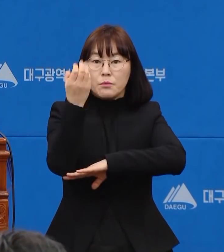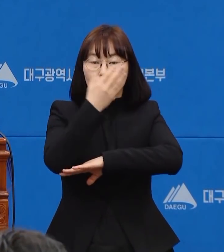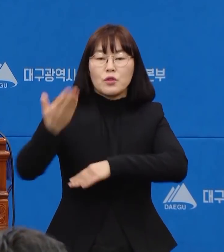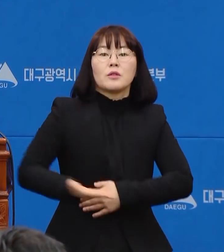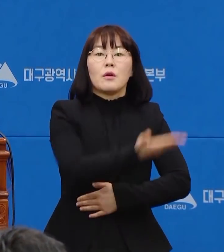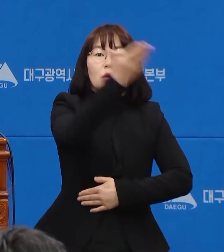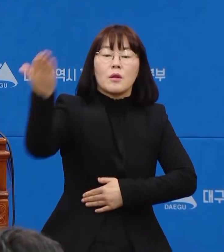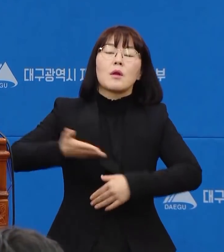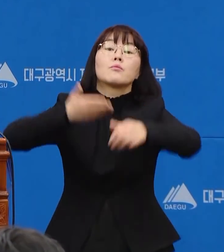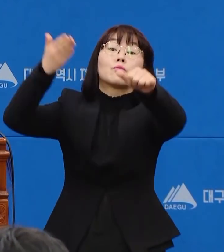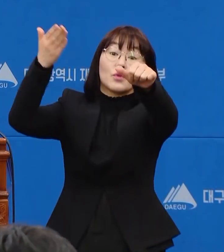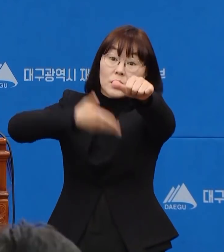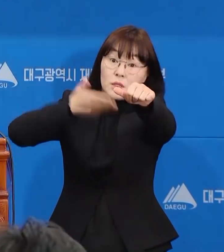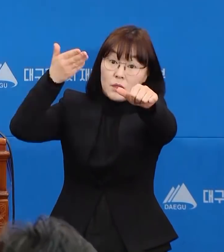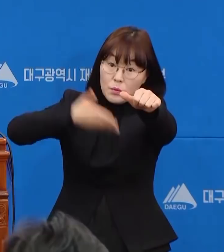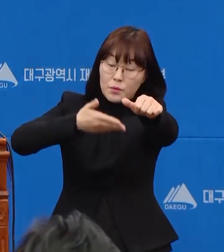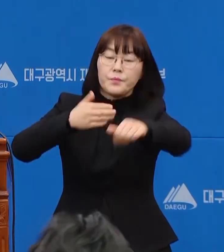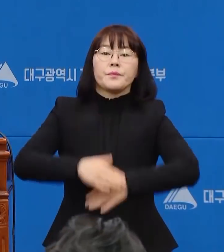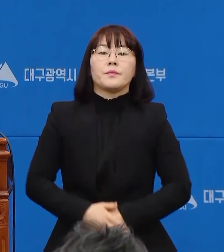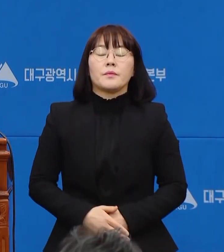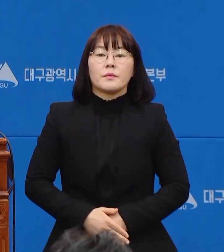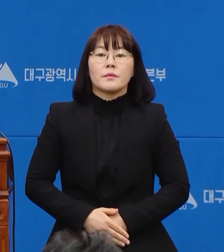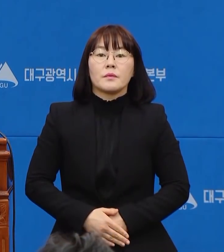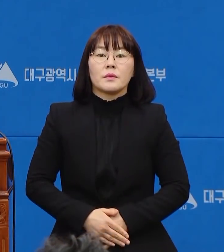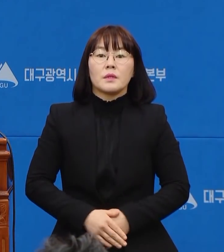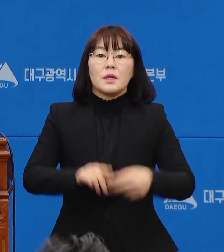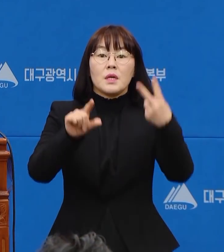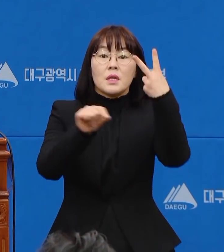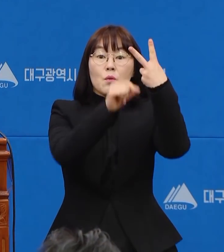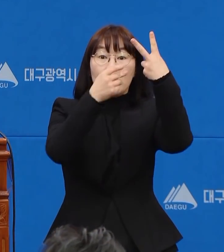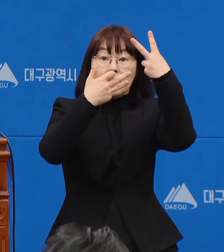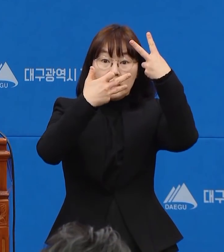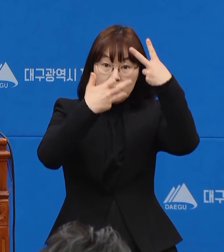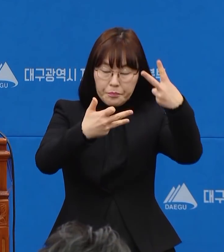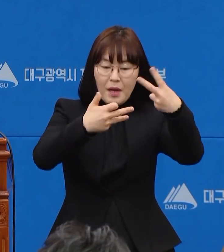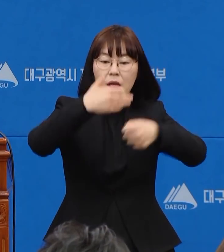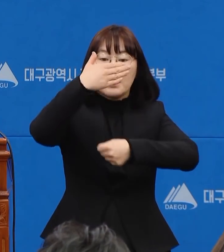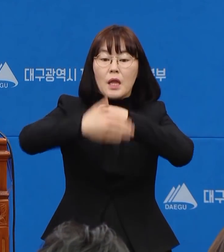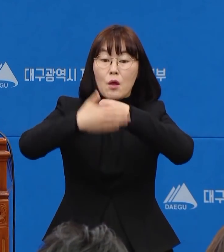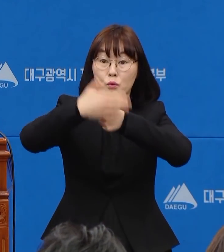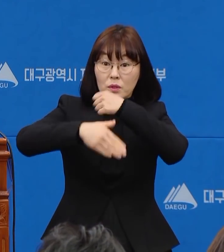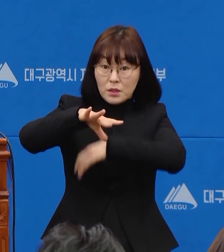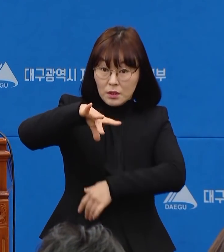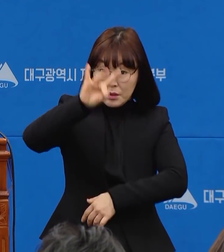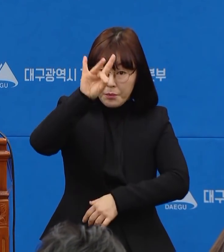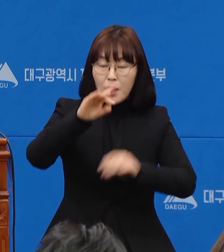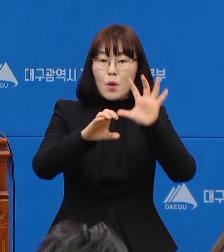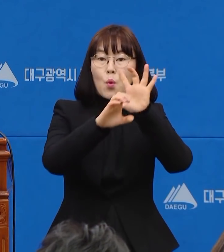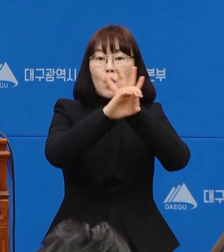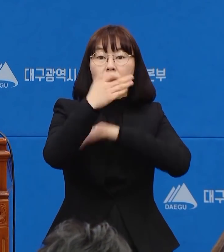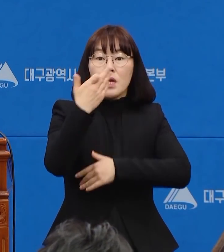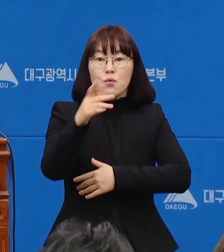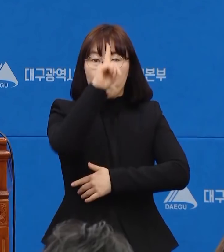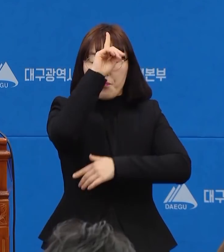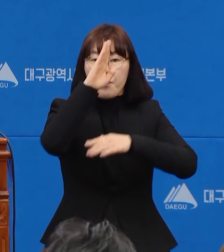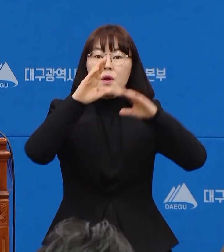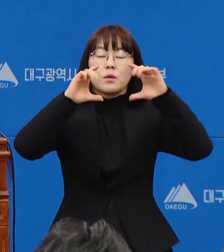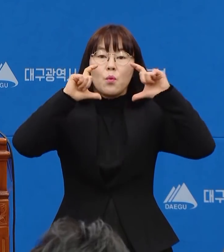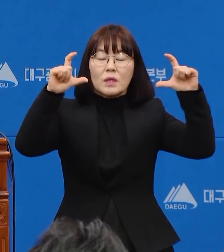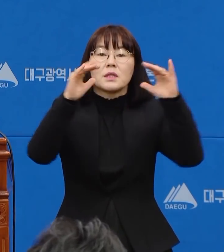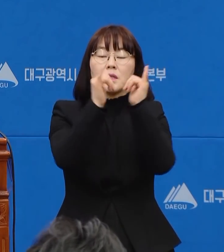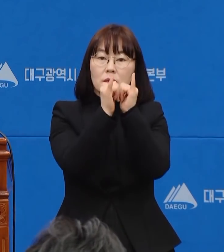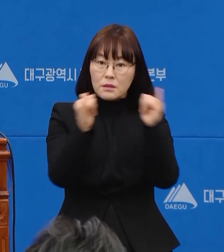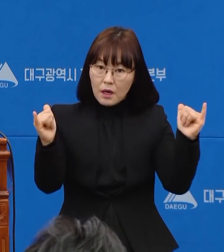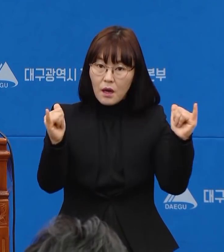시작하고자 합니다. 지난 2월 18일 대구에서 첫 코로나19 확진자가 발생한 이후